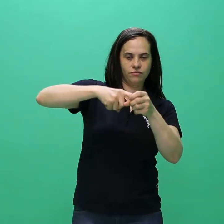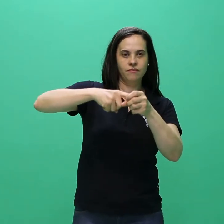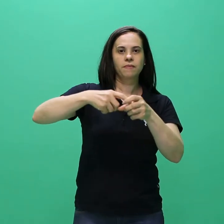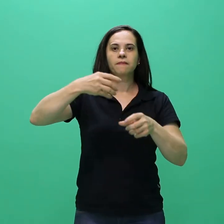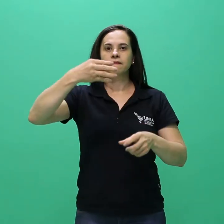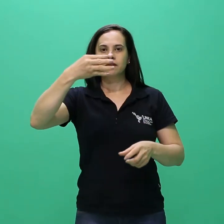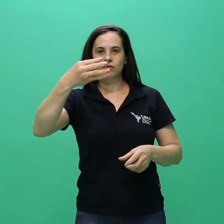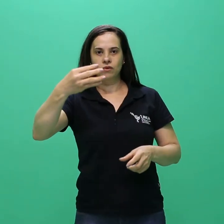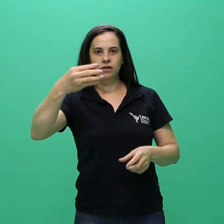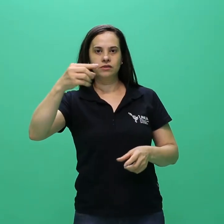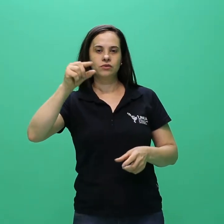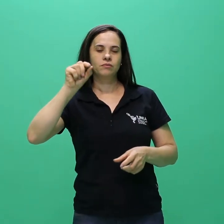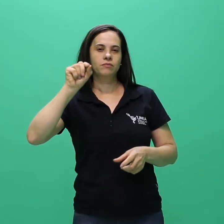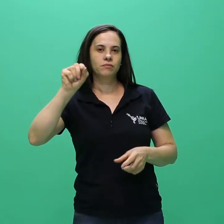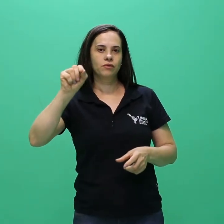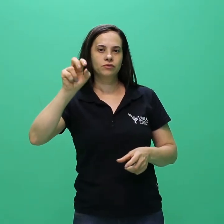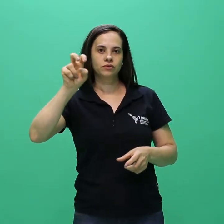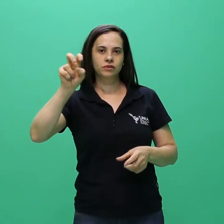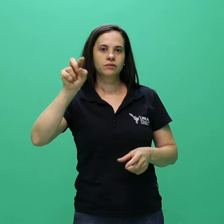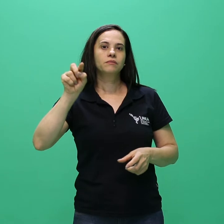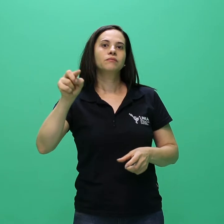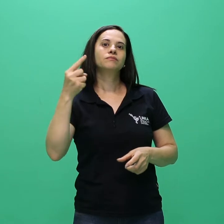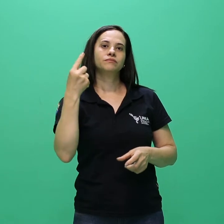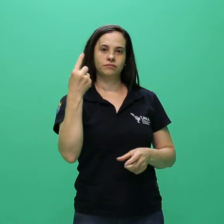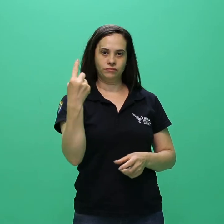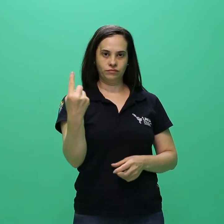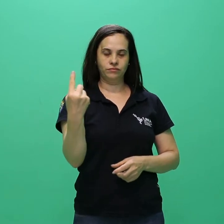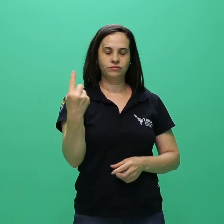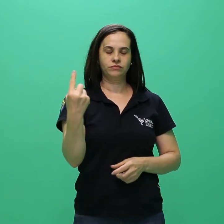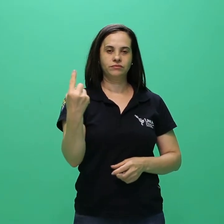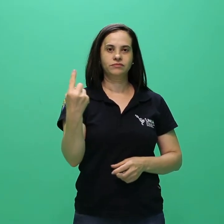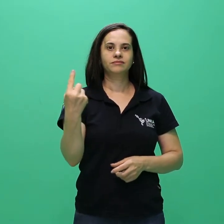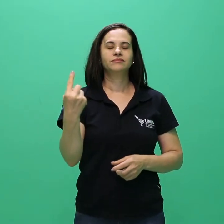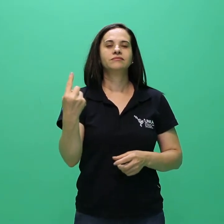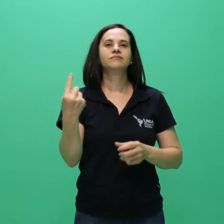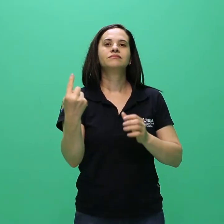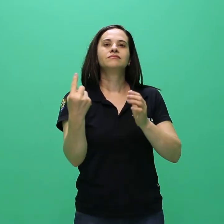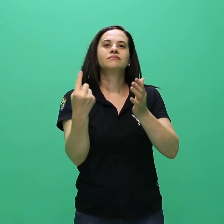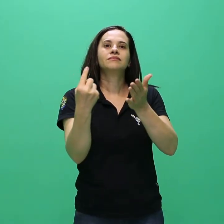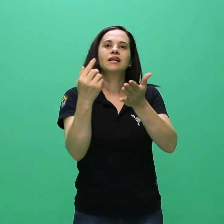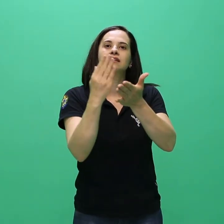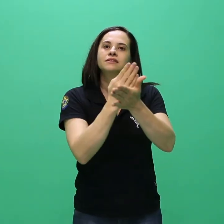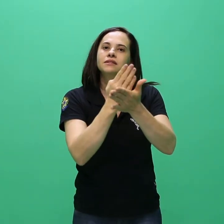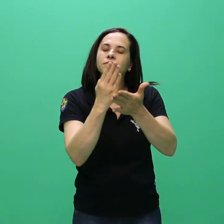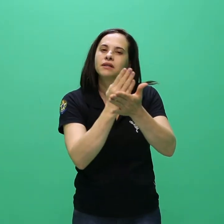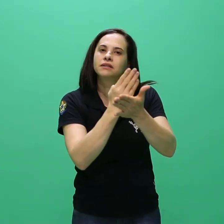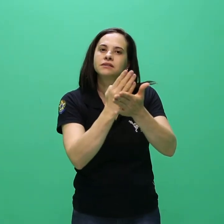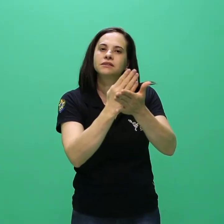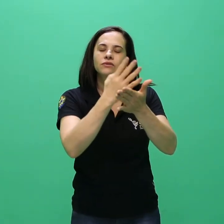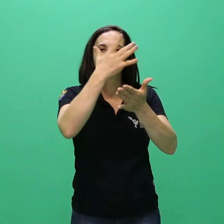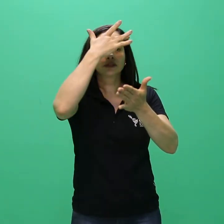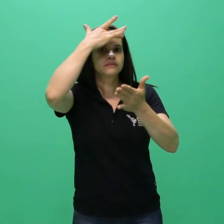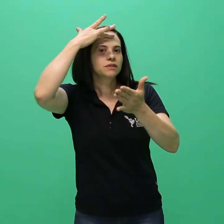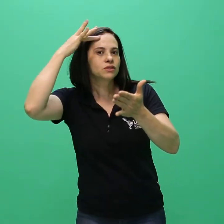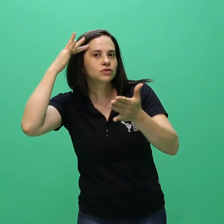4.5.1. A classificação dos inscritos, dar-se-á